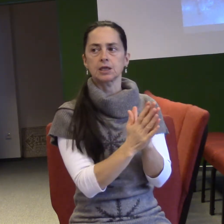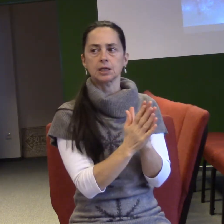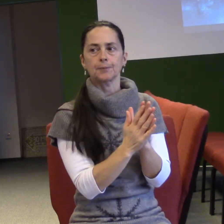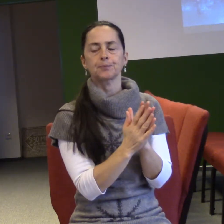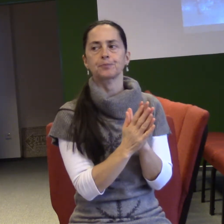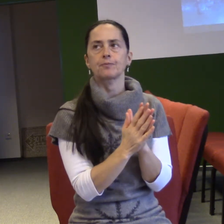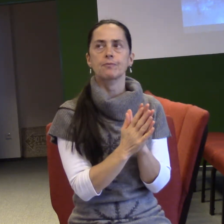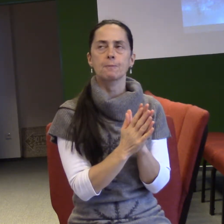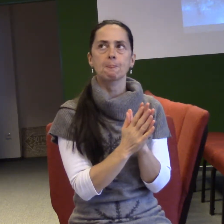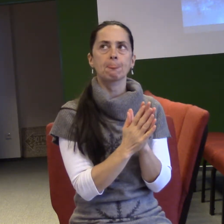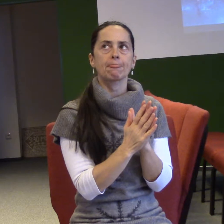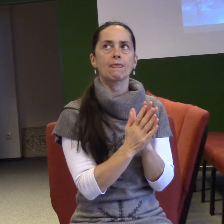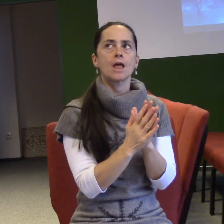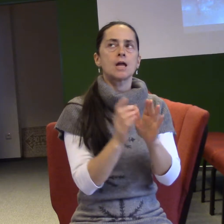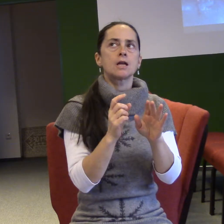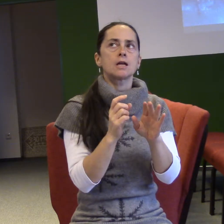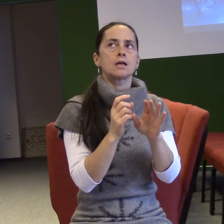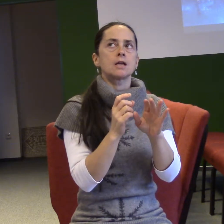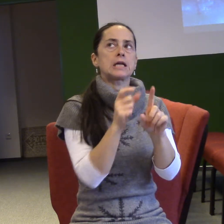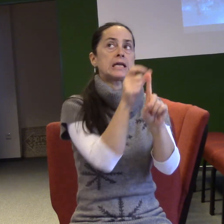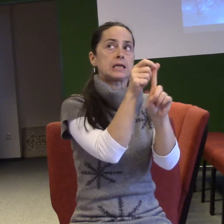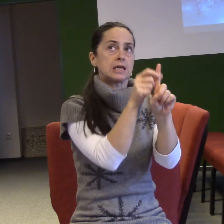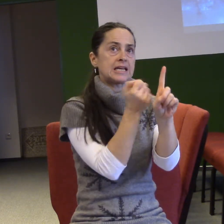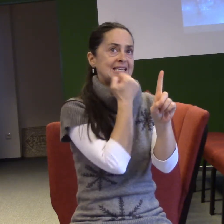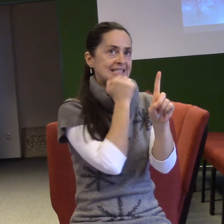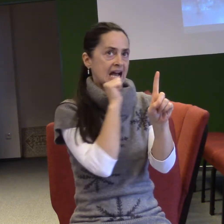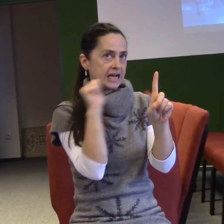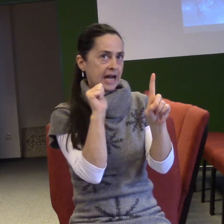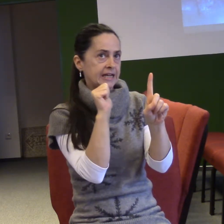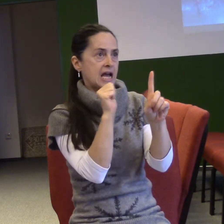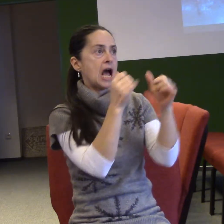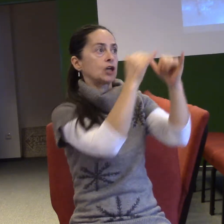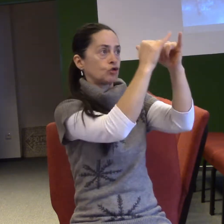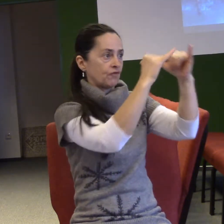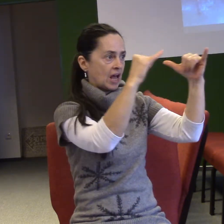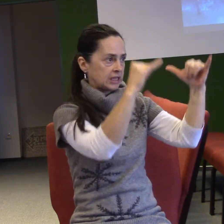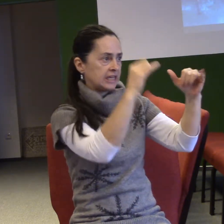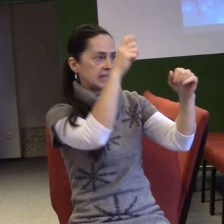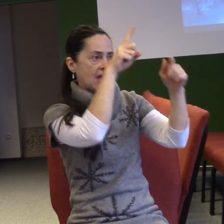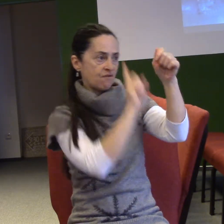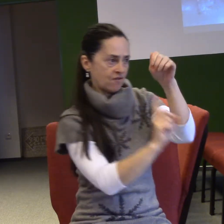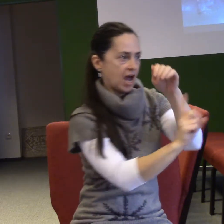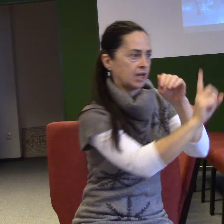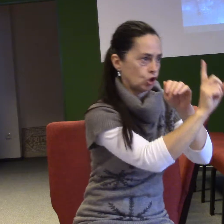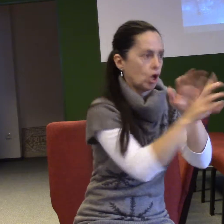že ve chvíli, kdy Zachariáš šel do svatyně svatých, aby tam na oltáři pálil tu vonou pliskyřici,